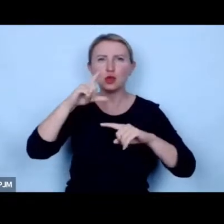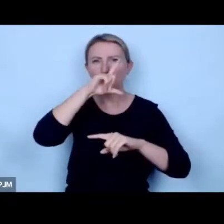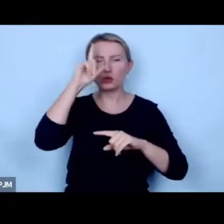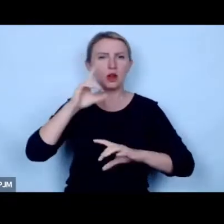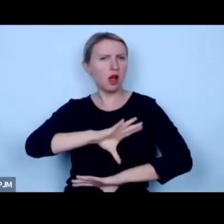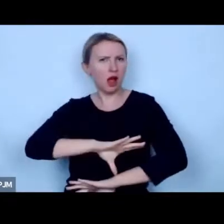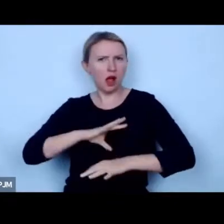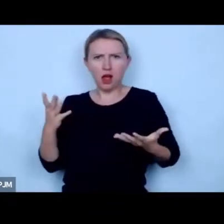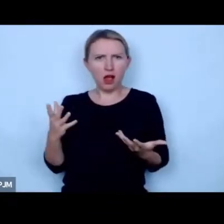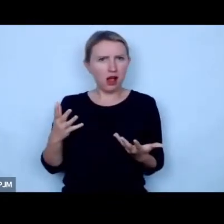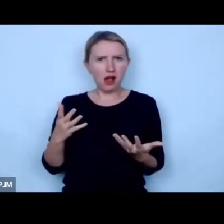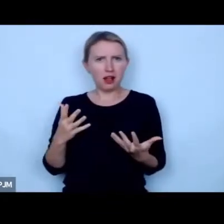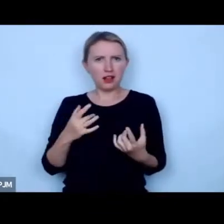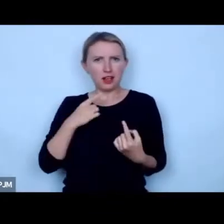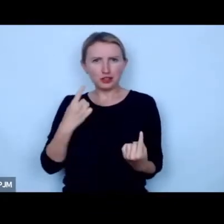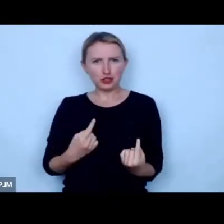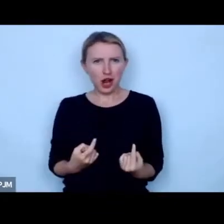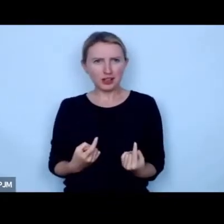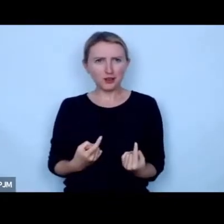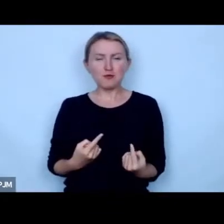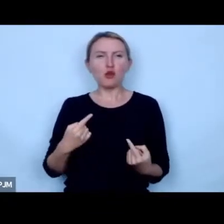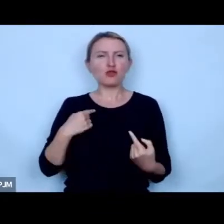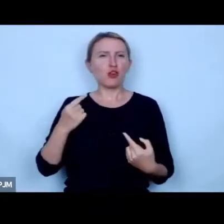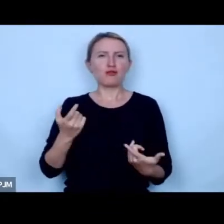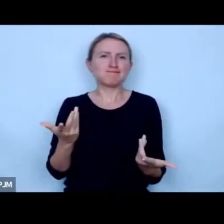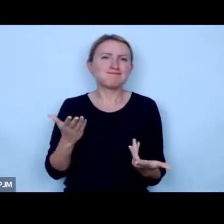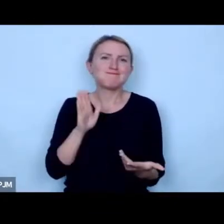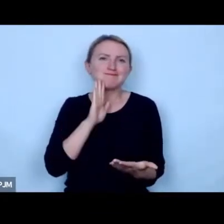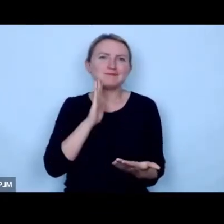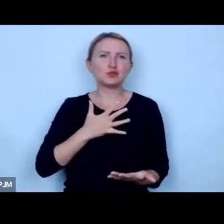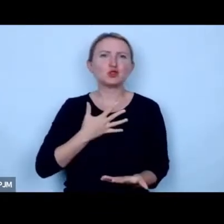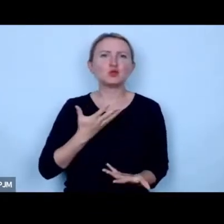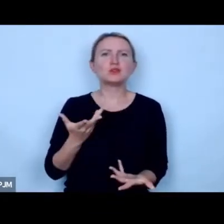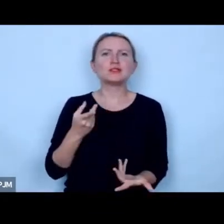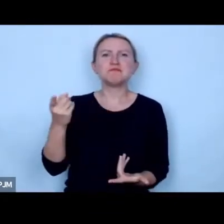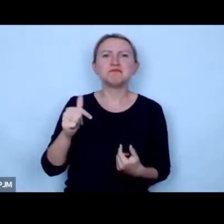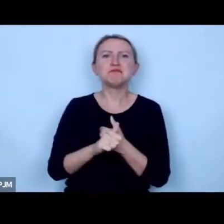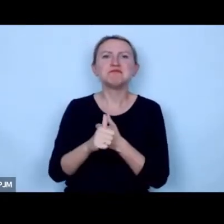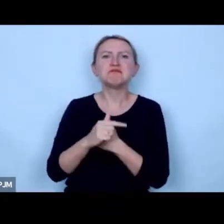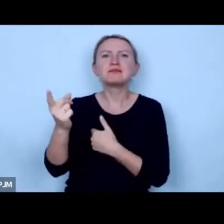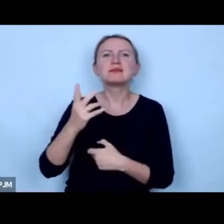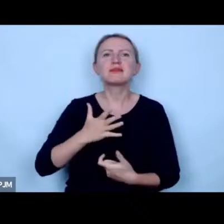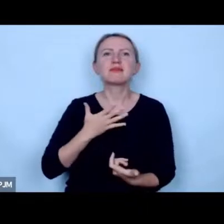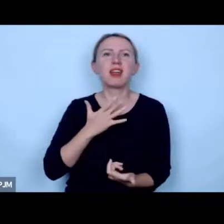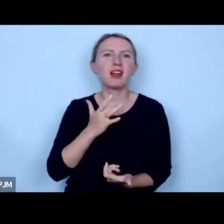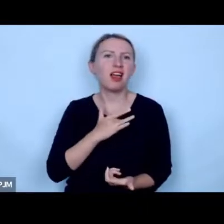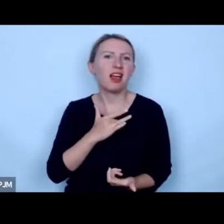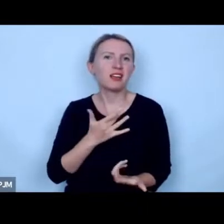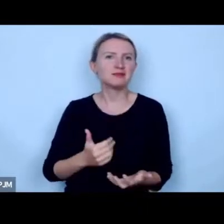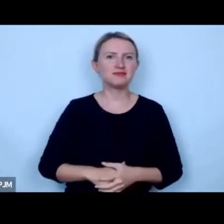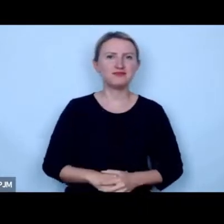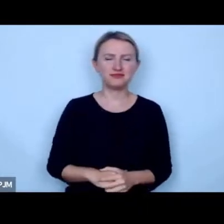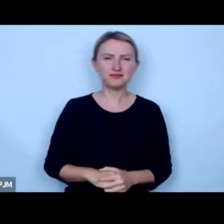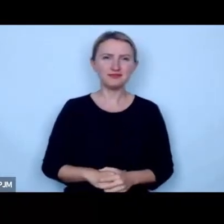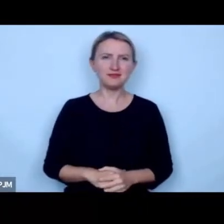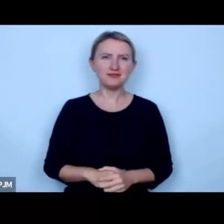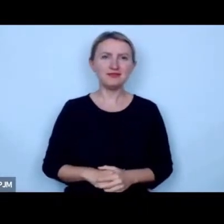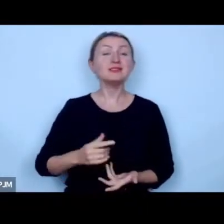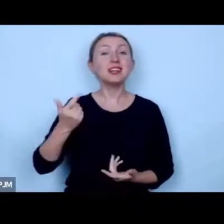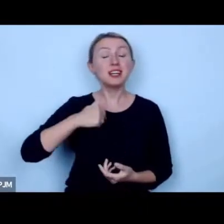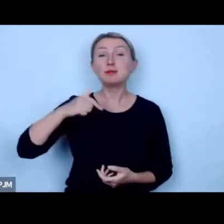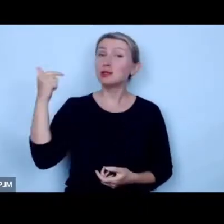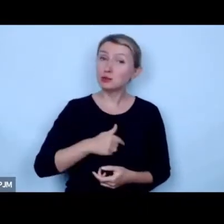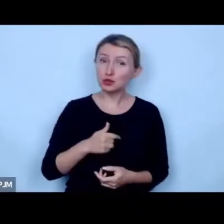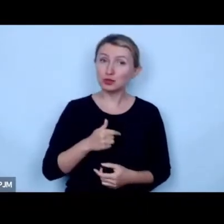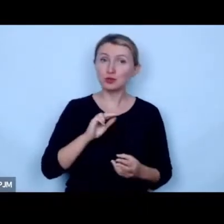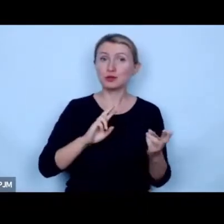oburzają się na te wamy ponieważ wzbudzają w nich jakieś po prostu poczucie jakieś wyrzuty sumienia no i my musimy po prostu jakby na